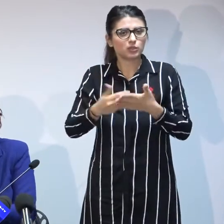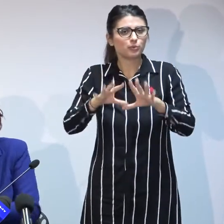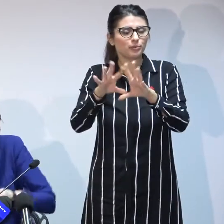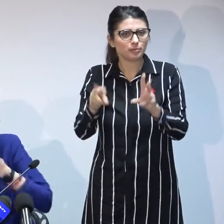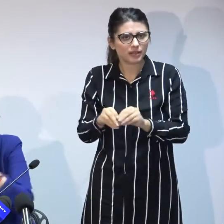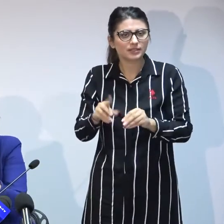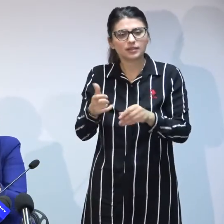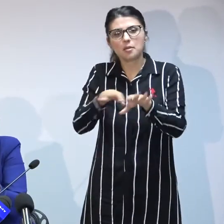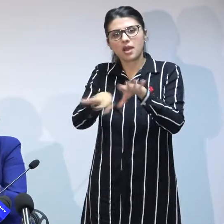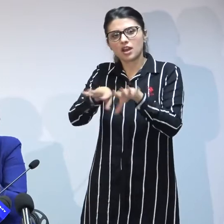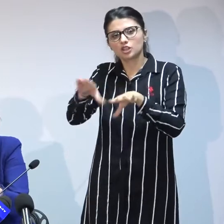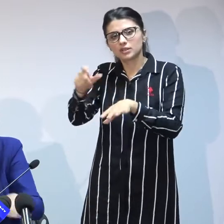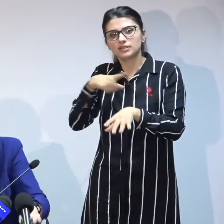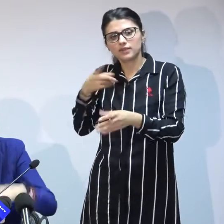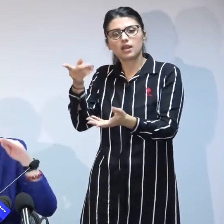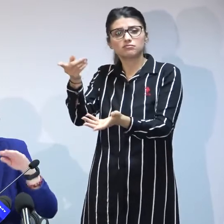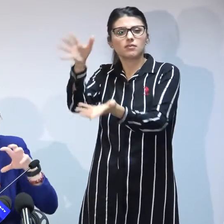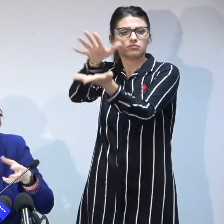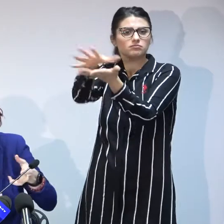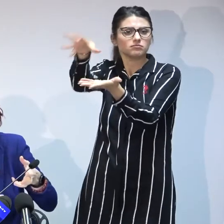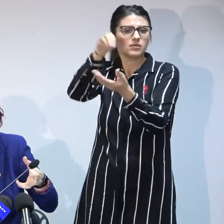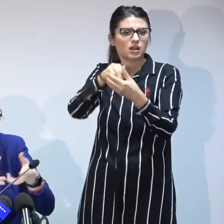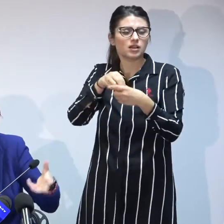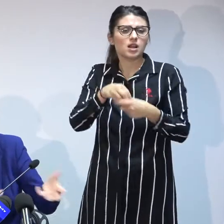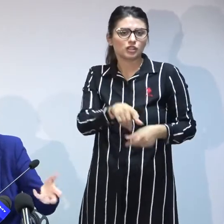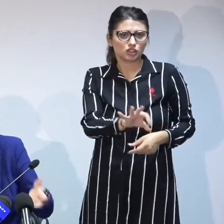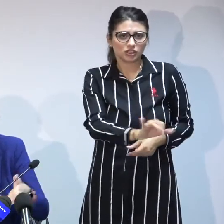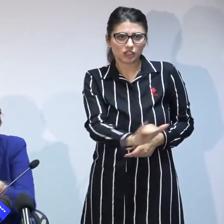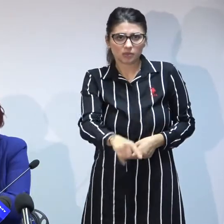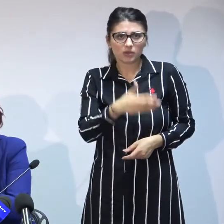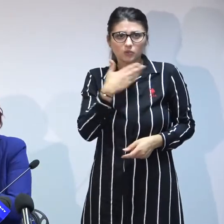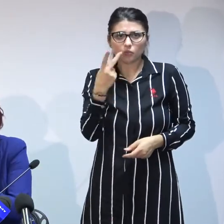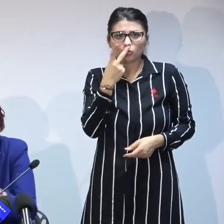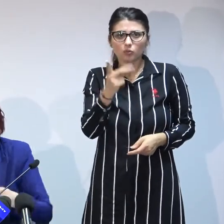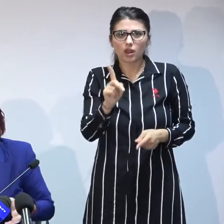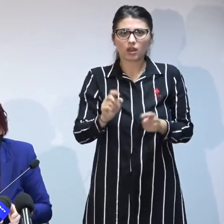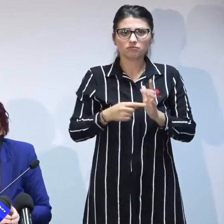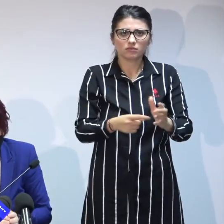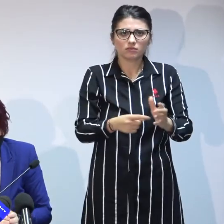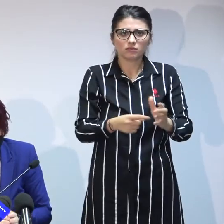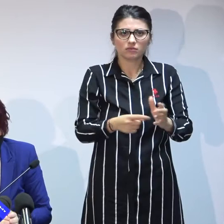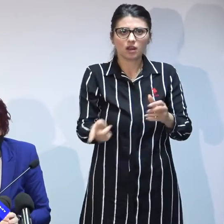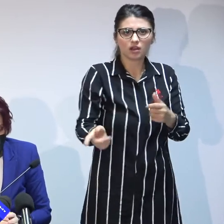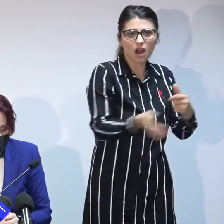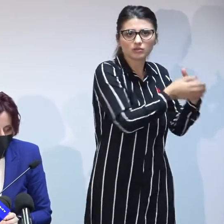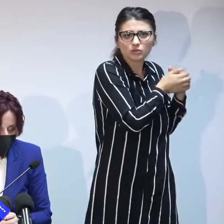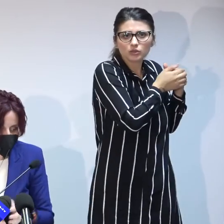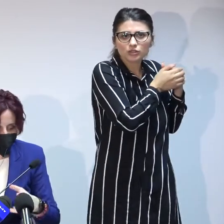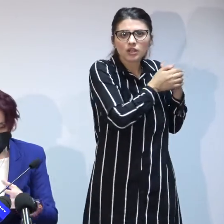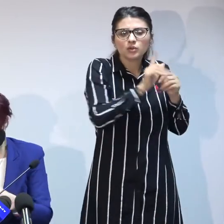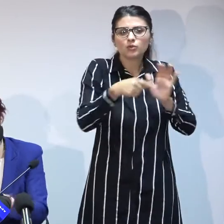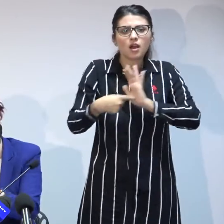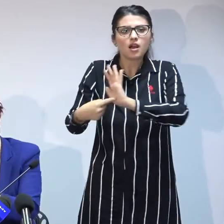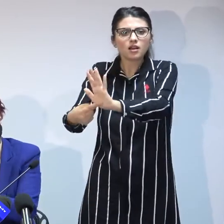managementul de casă să fie adoptabil că ăștia 50.000 ei nu sunt văzuți de familiile adoptatoare iar pe